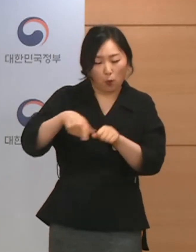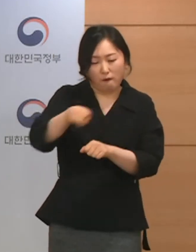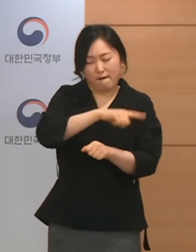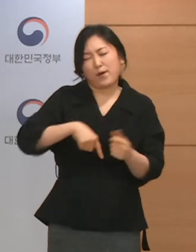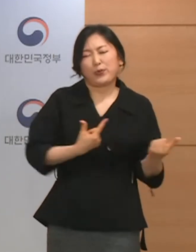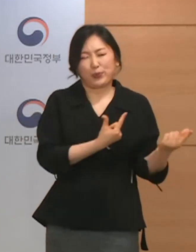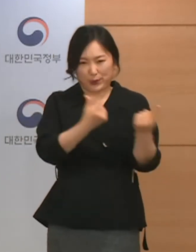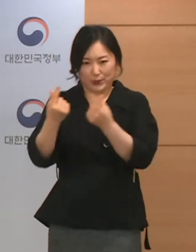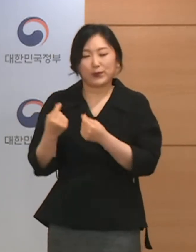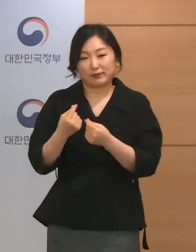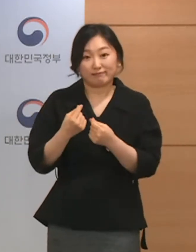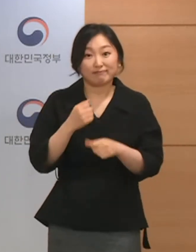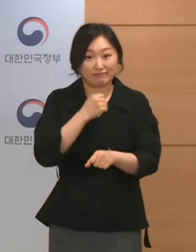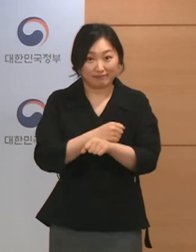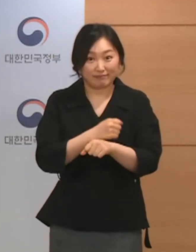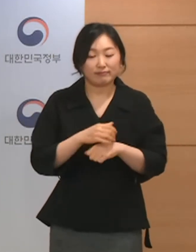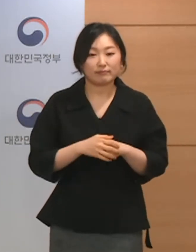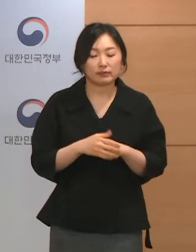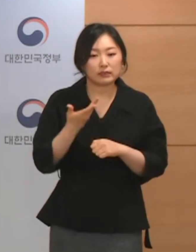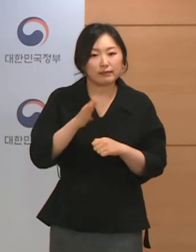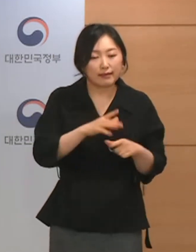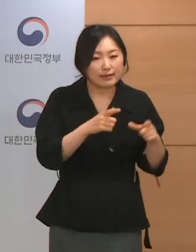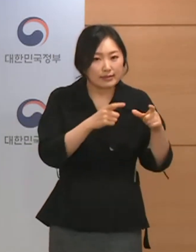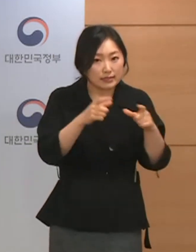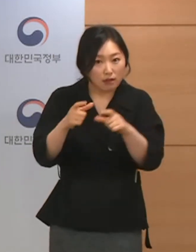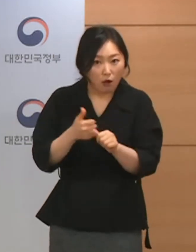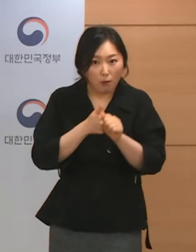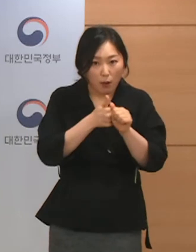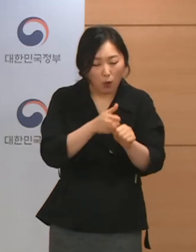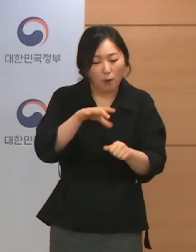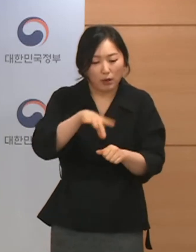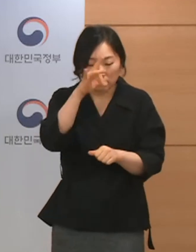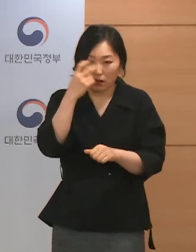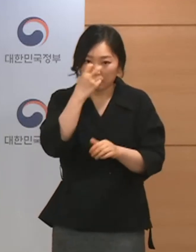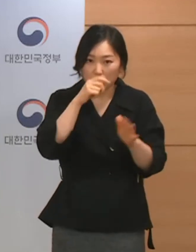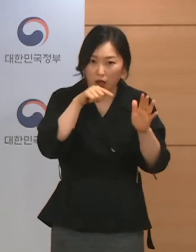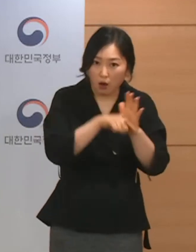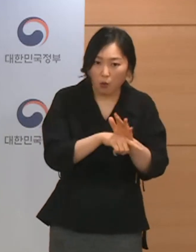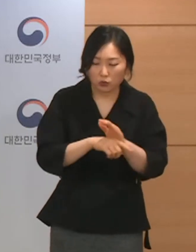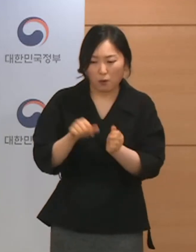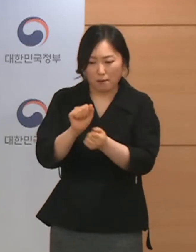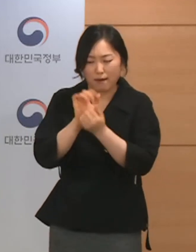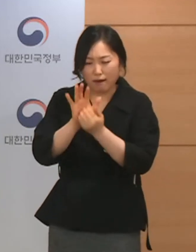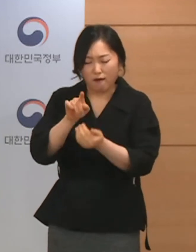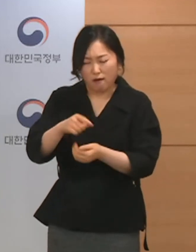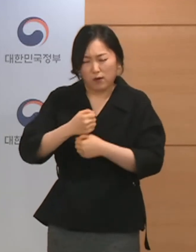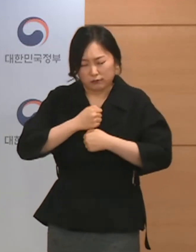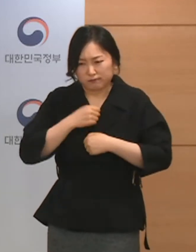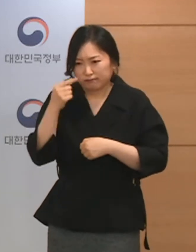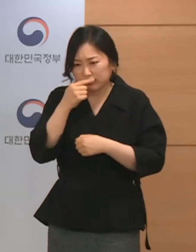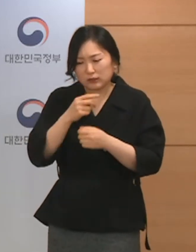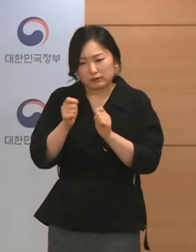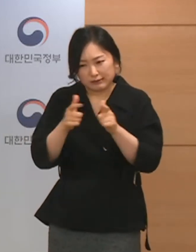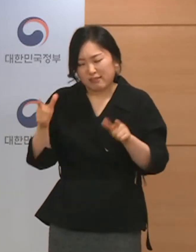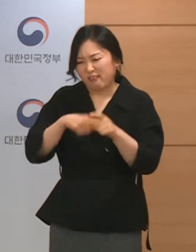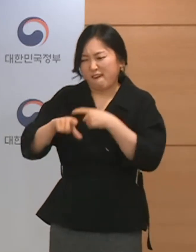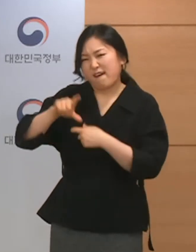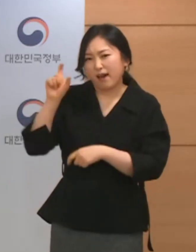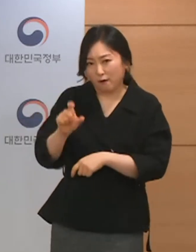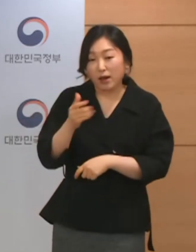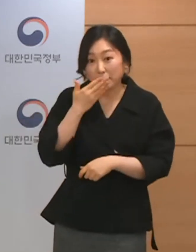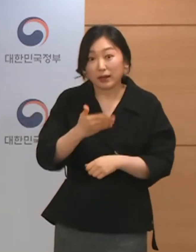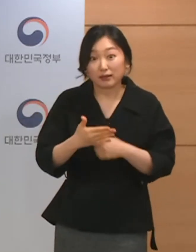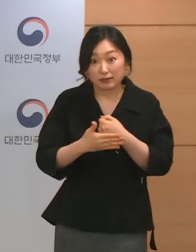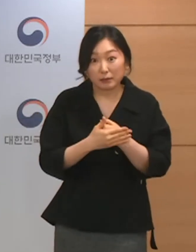있고 다만 지역별로 선제검사나 방역 조치를 강화하시는 부분들은 있을 것이기 때문에 서울의 경우에는 현재